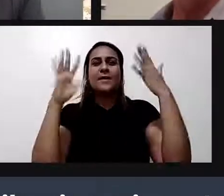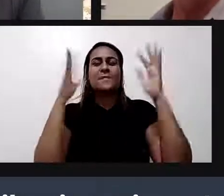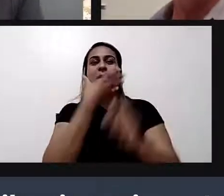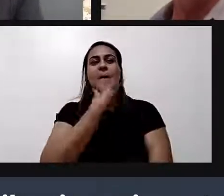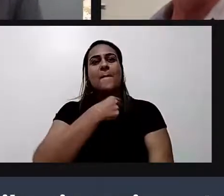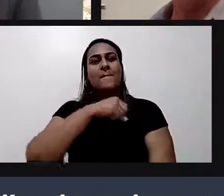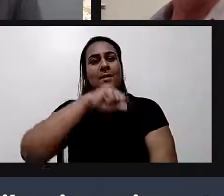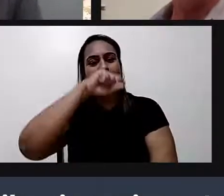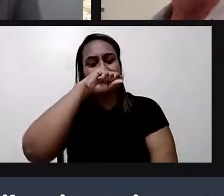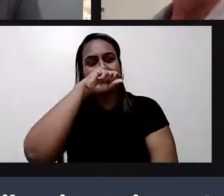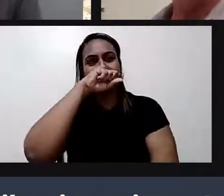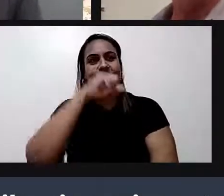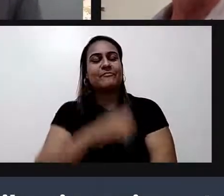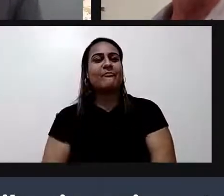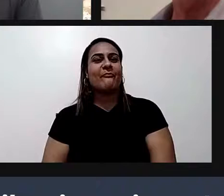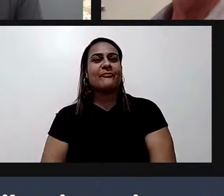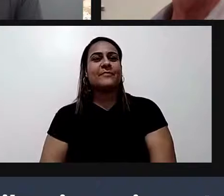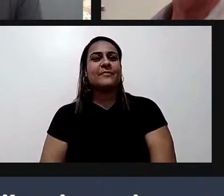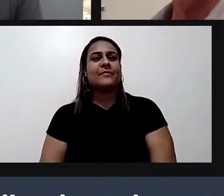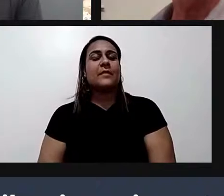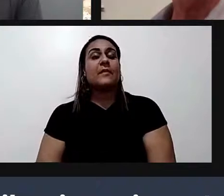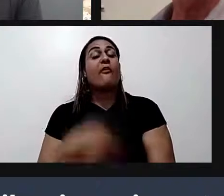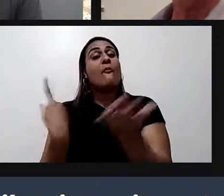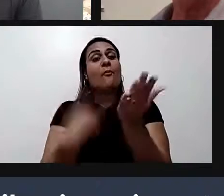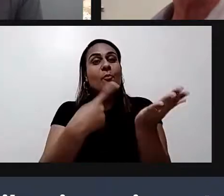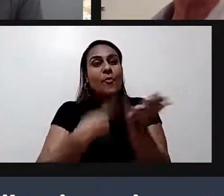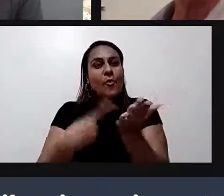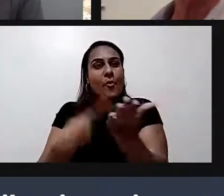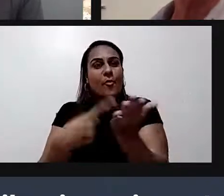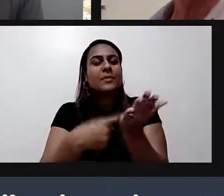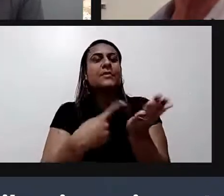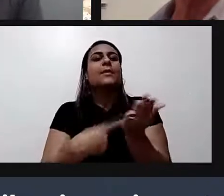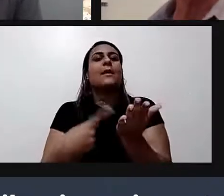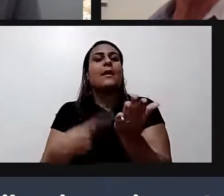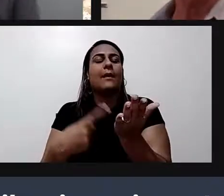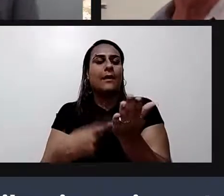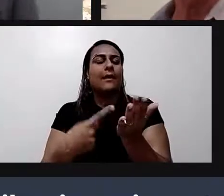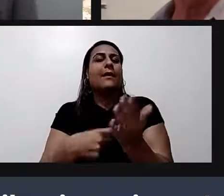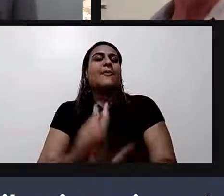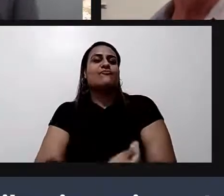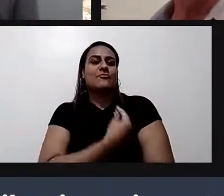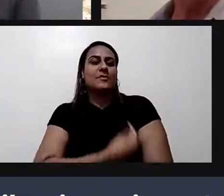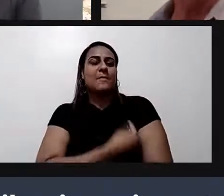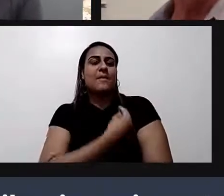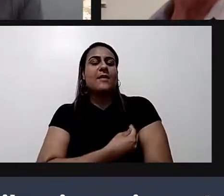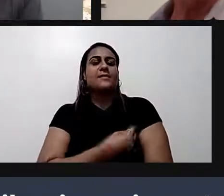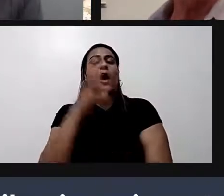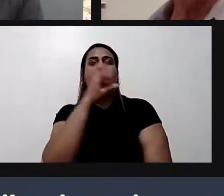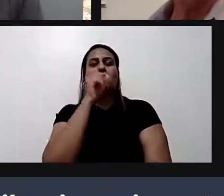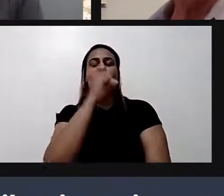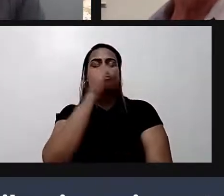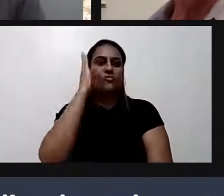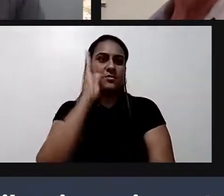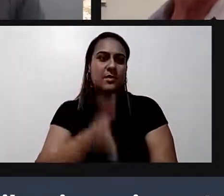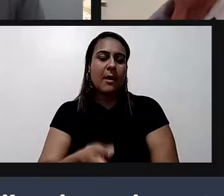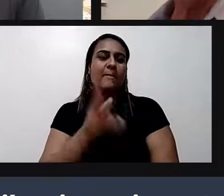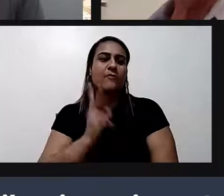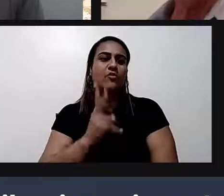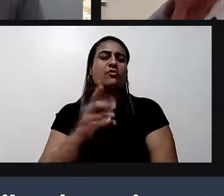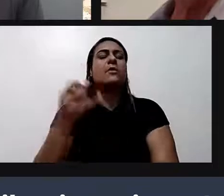mundo vamos marcar aqui nossa presença todos os sábados vamos continuar com nossas lives entendeu? muito bom queria agradecer a todo